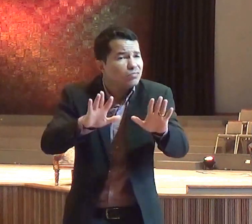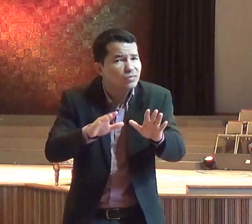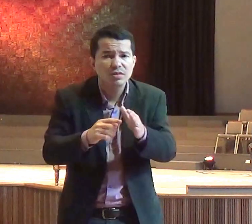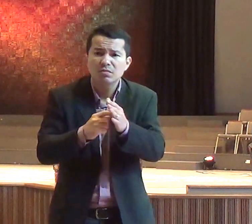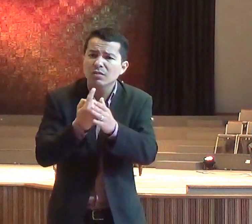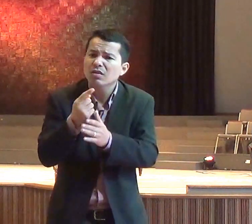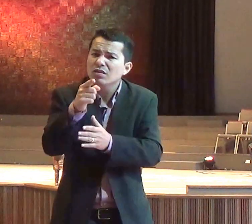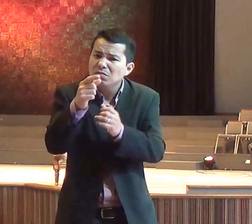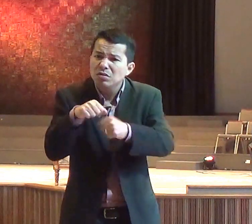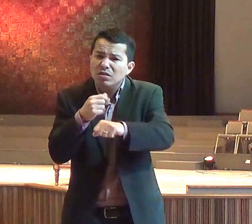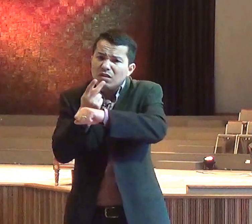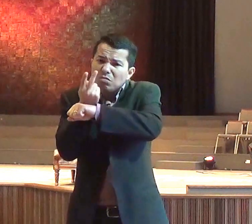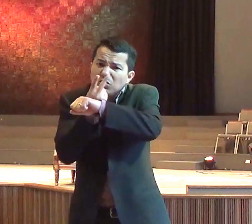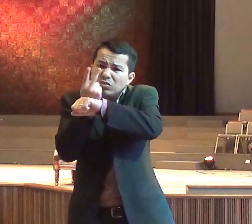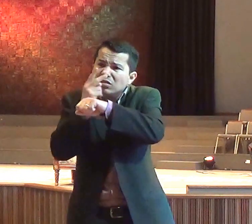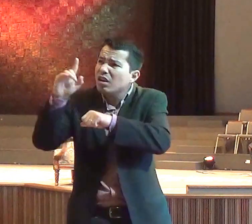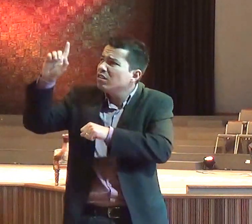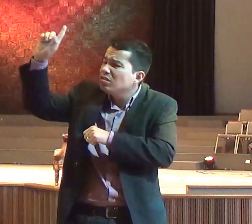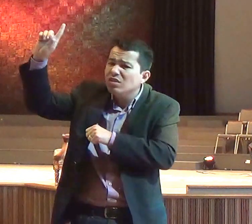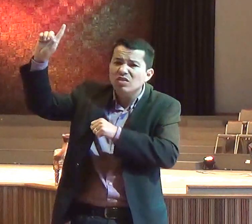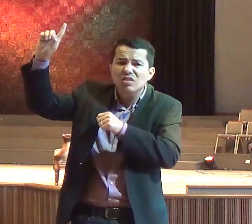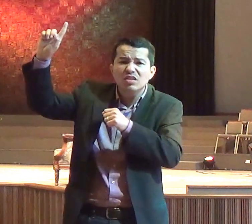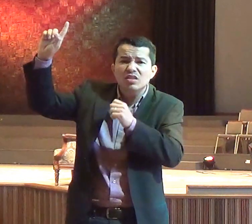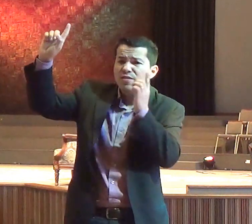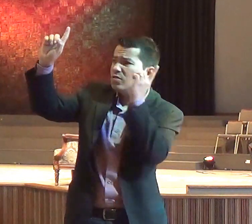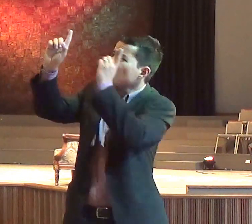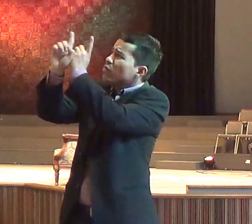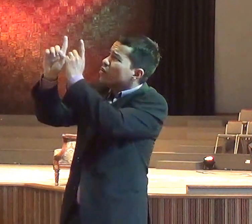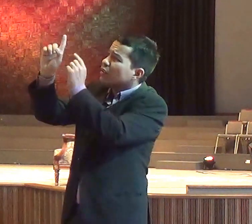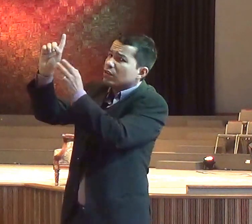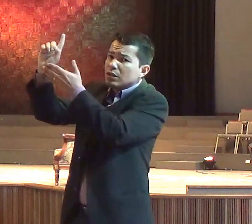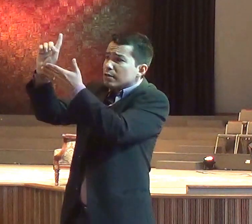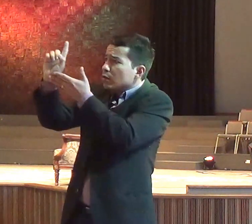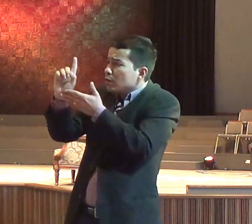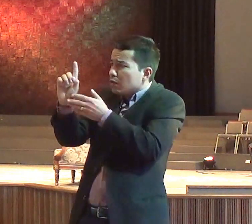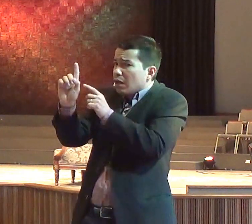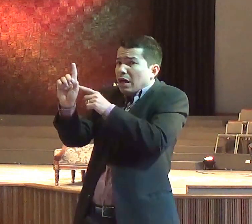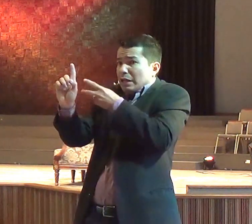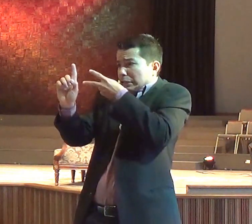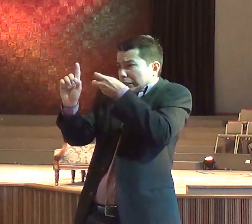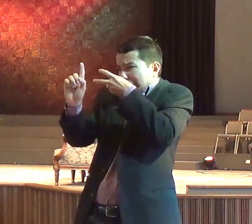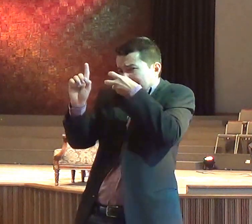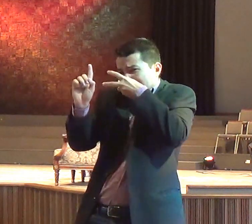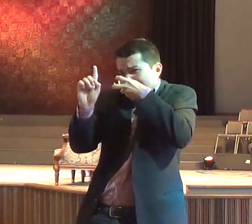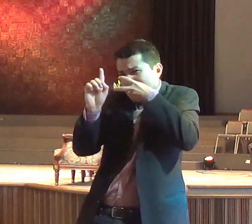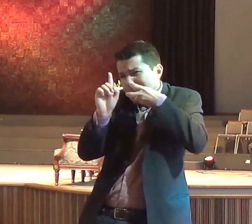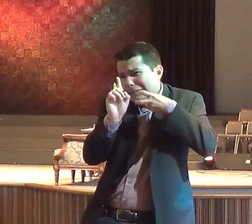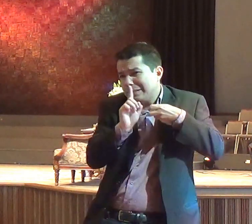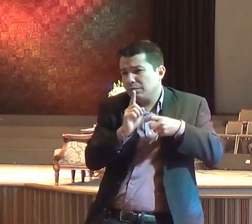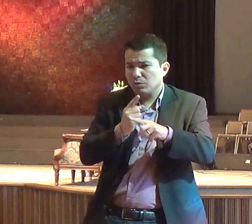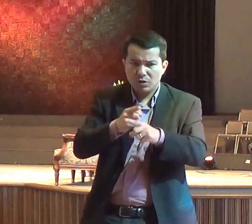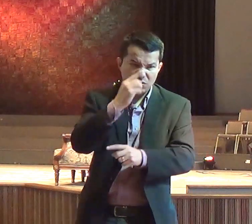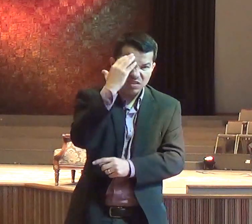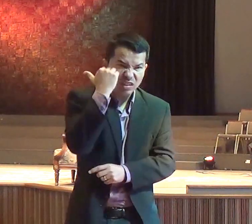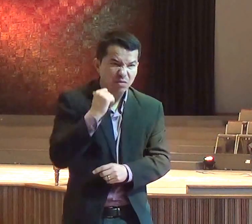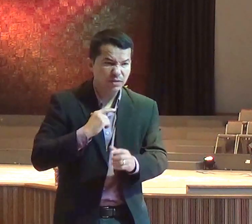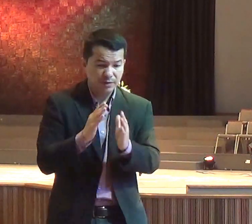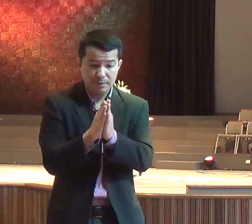de Deus, Buscar-me-eis e me achareis, se me buscardes de todo o vosso coração. O